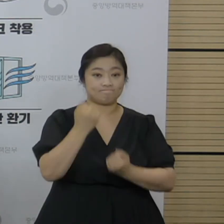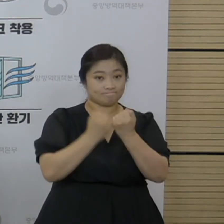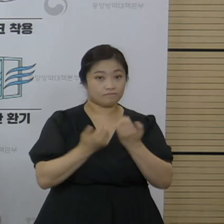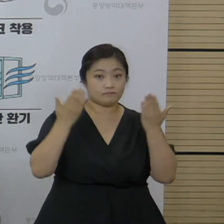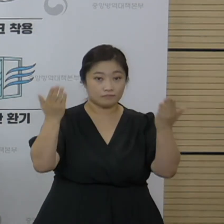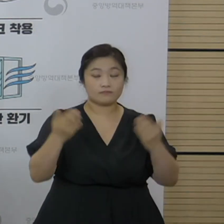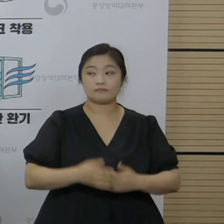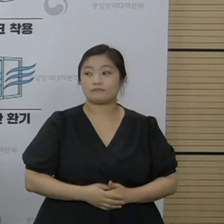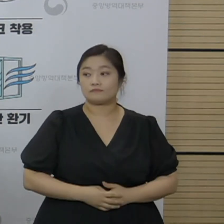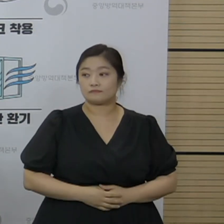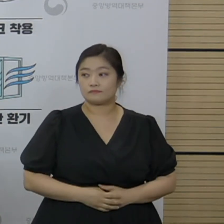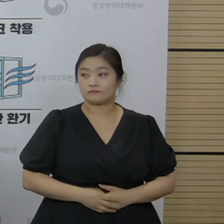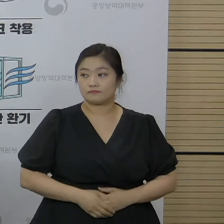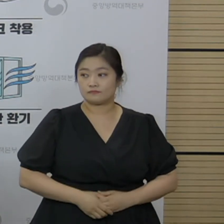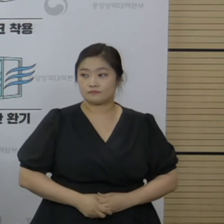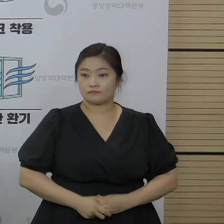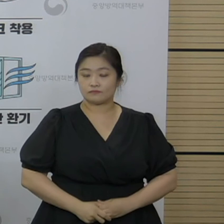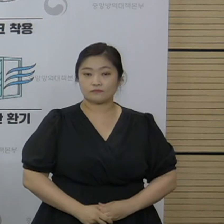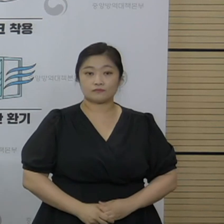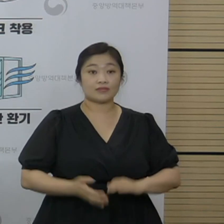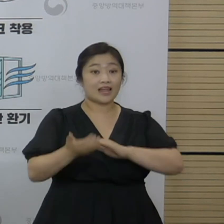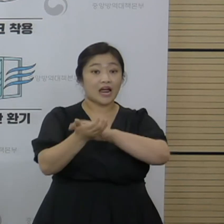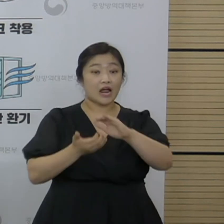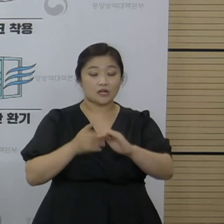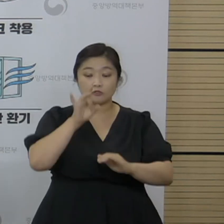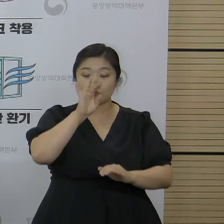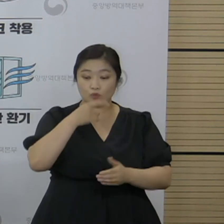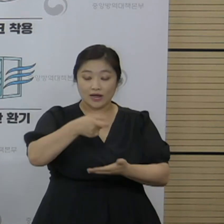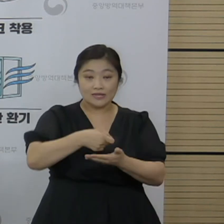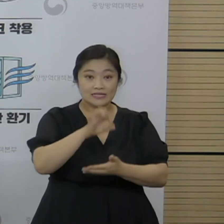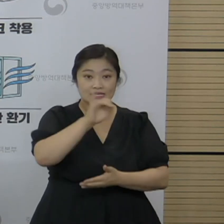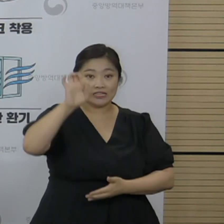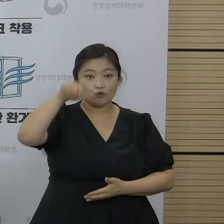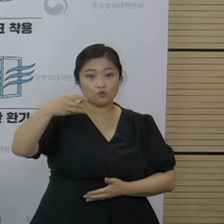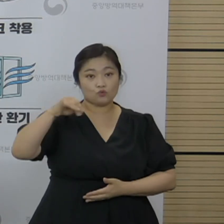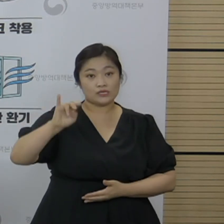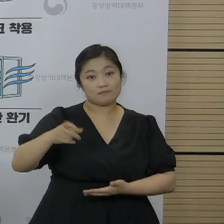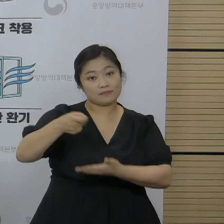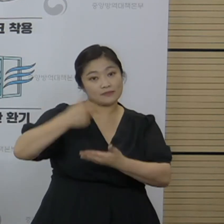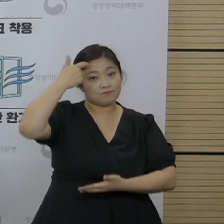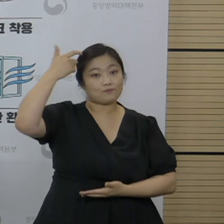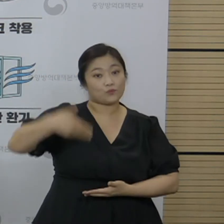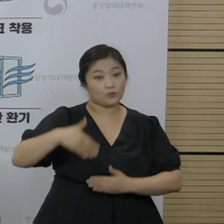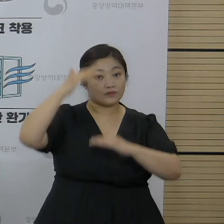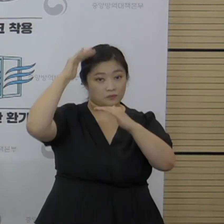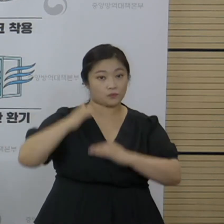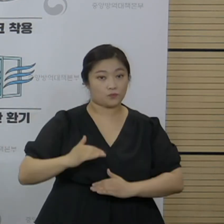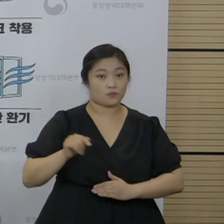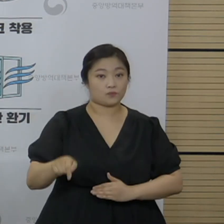부탁드리겠습니다. 네, 아까 중앙일보 이우림 기자님께서 질의하신 내용입니다.